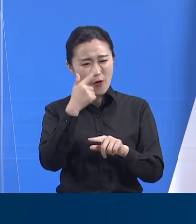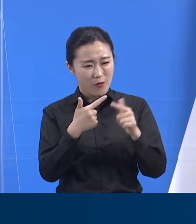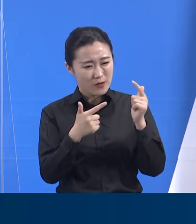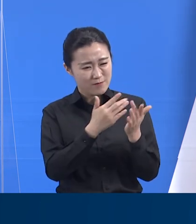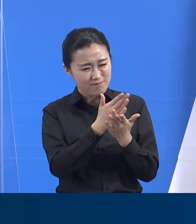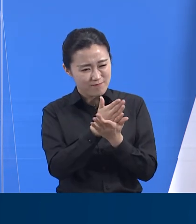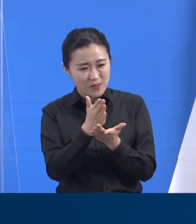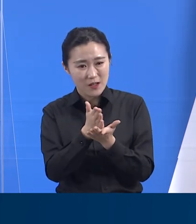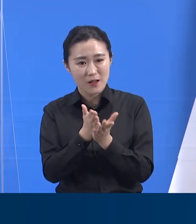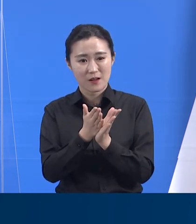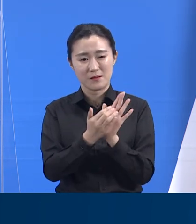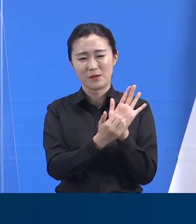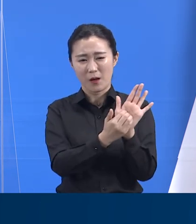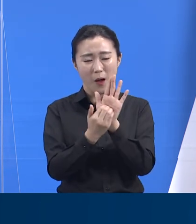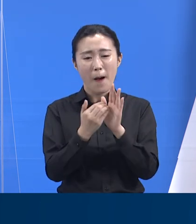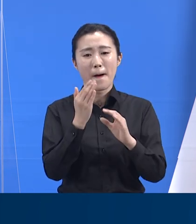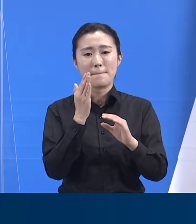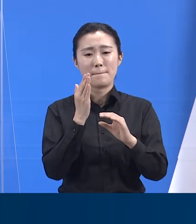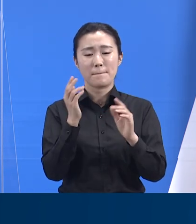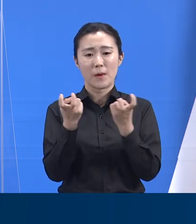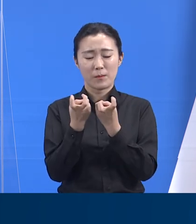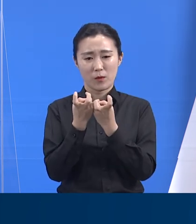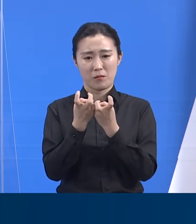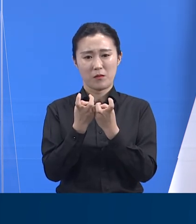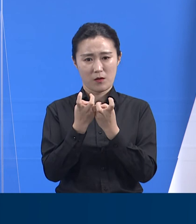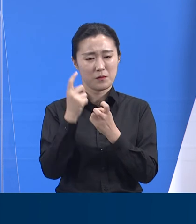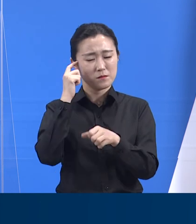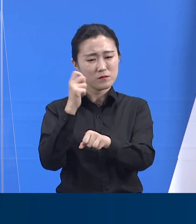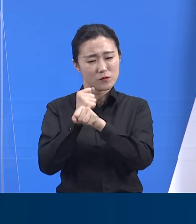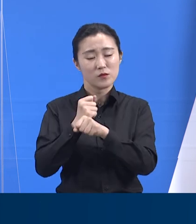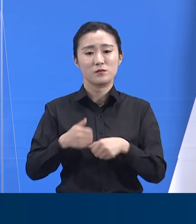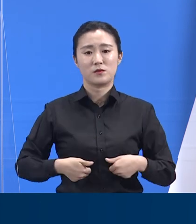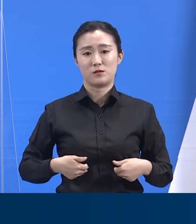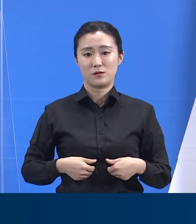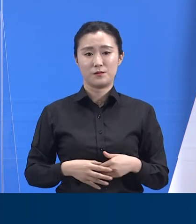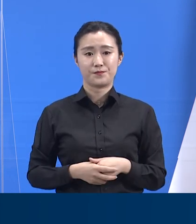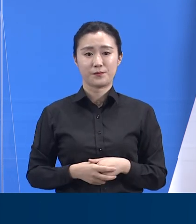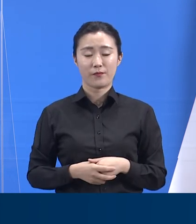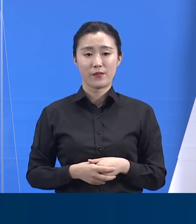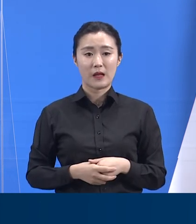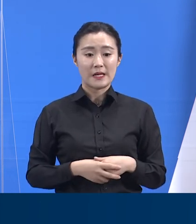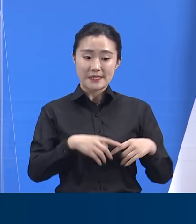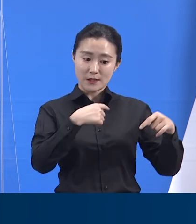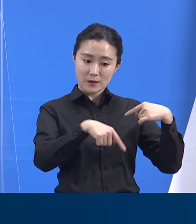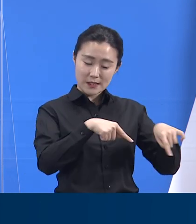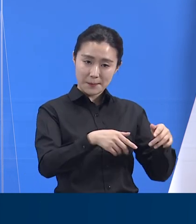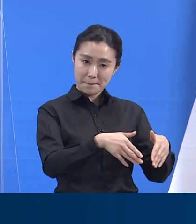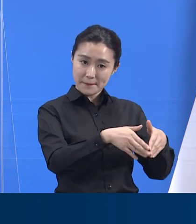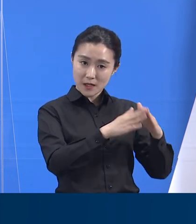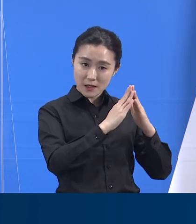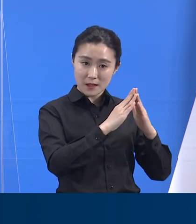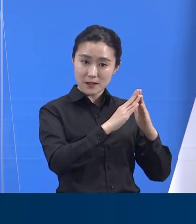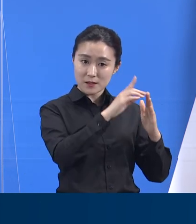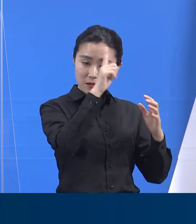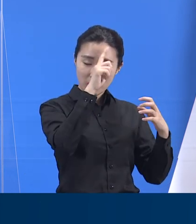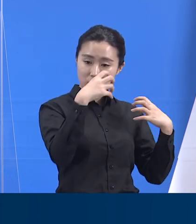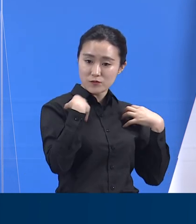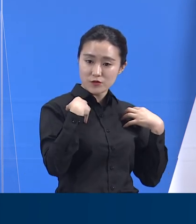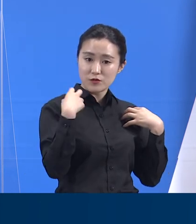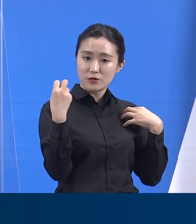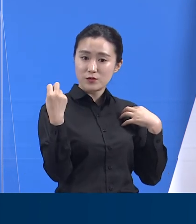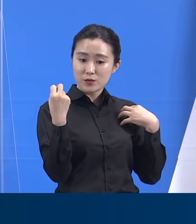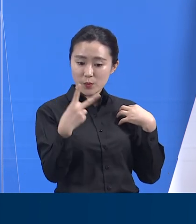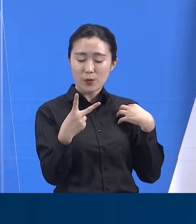개의 준비에 두어야 할 것입니다. 도는 정책을 수립하는 중앙정부 그리고 일선 현장인 기초 지자체